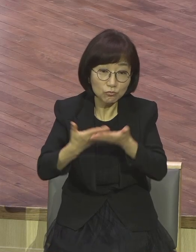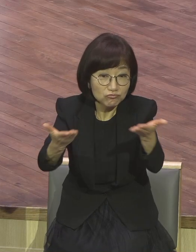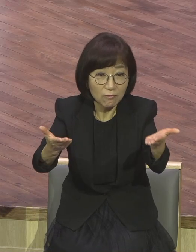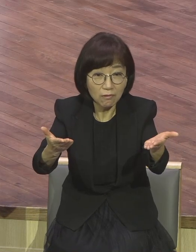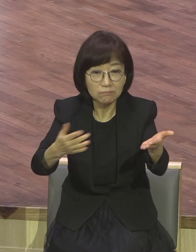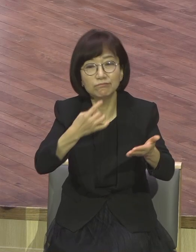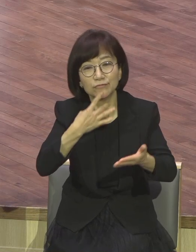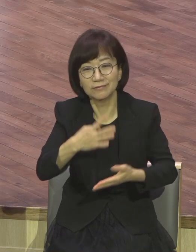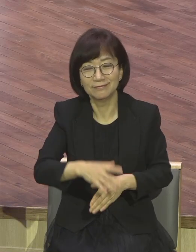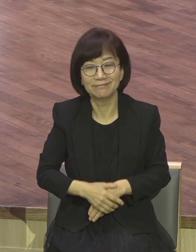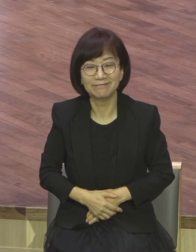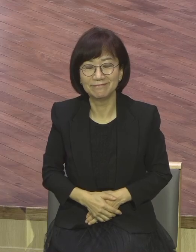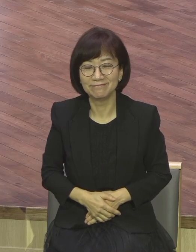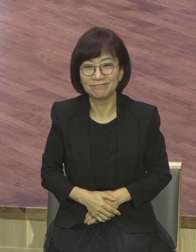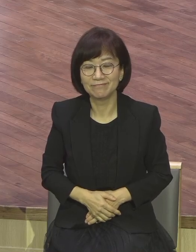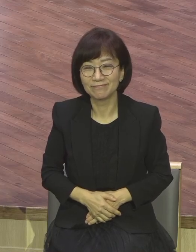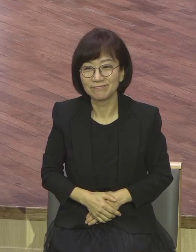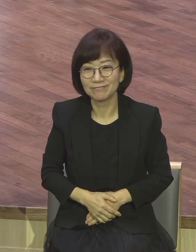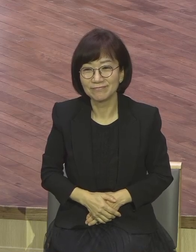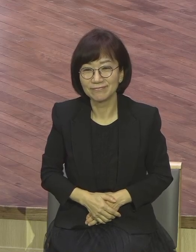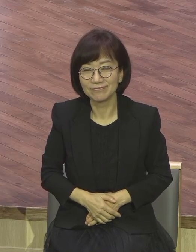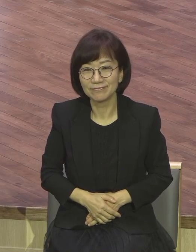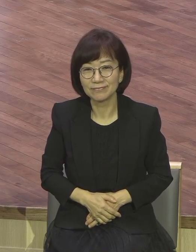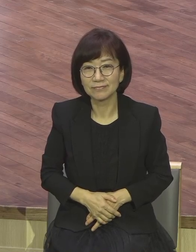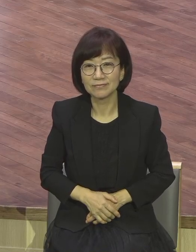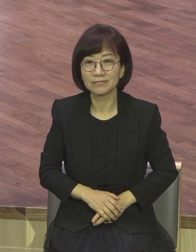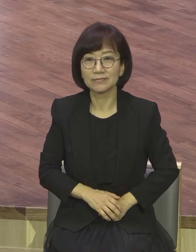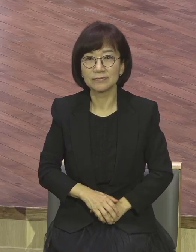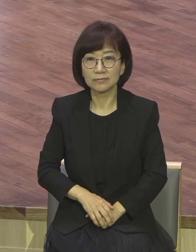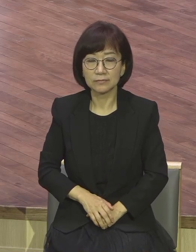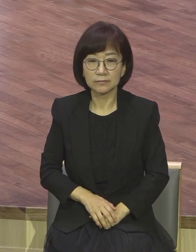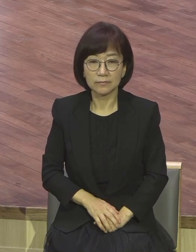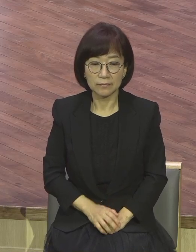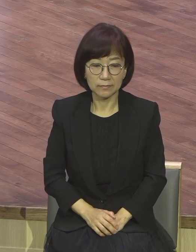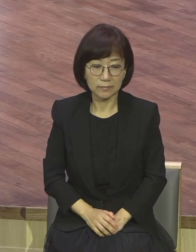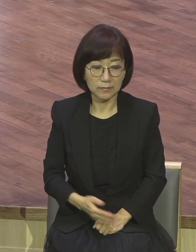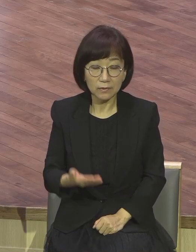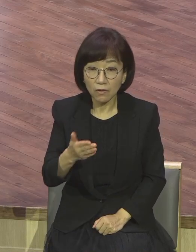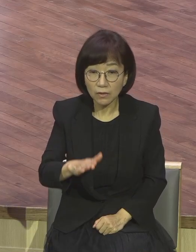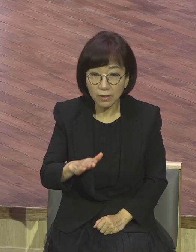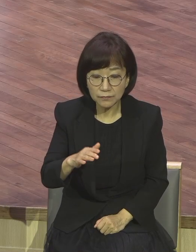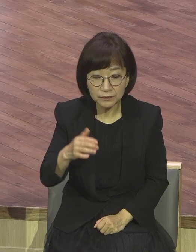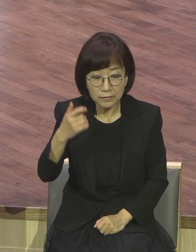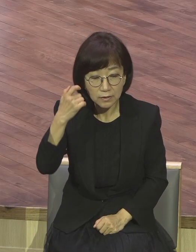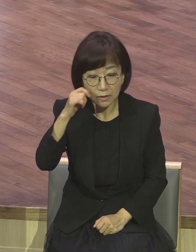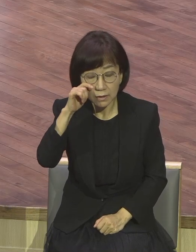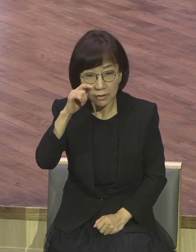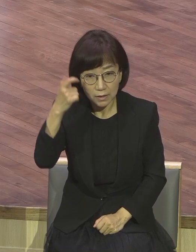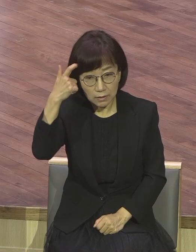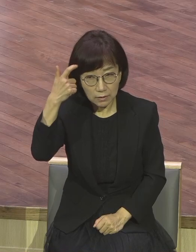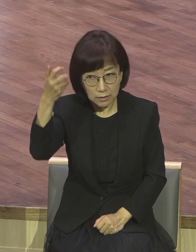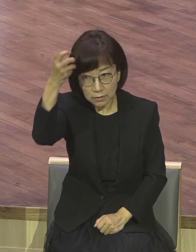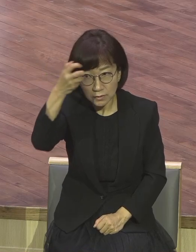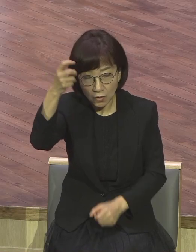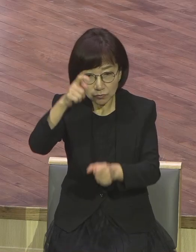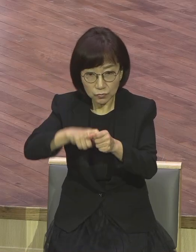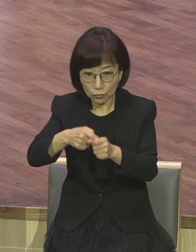그런데 그들로 하여금 영국적인 눈을 뜨고 불신자를 보는 눈 현장으로